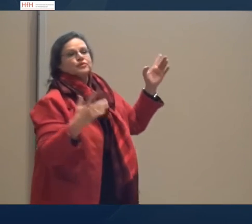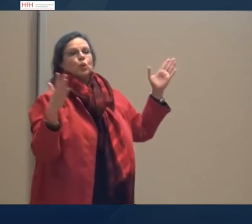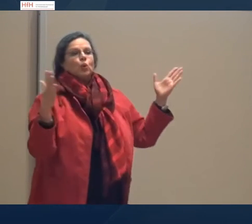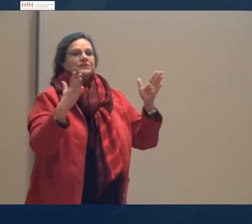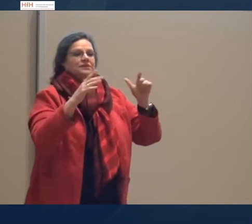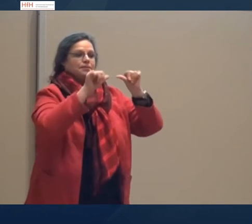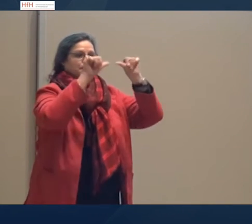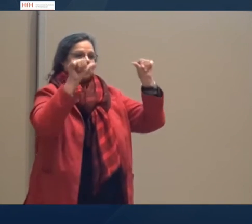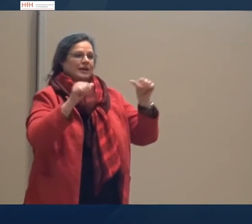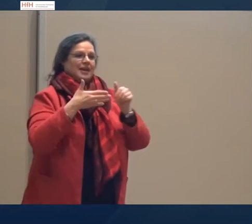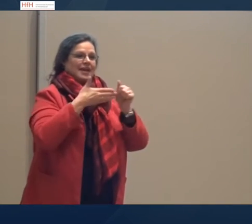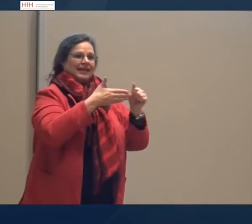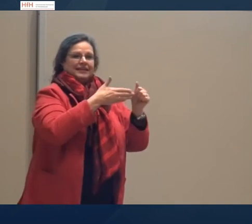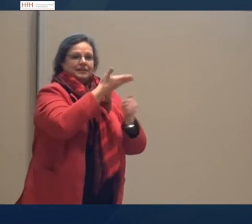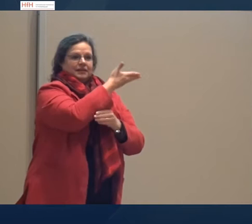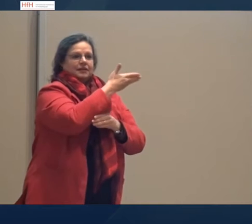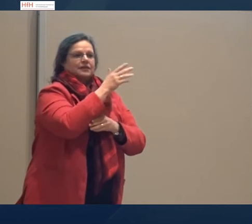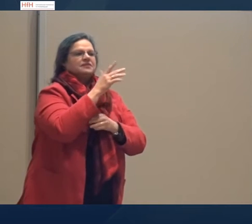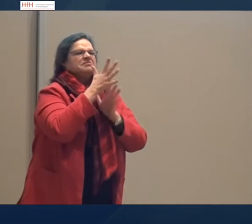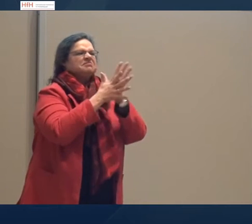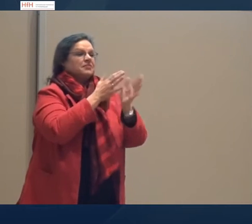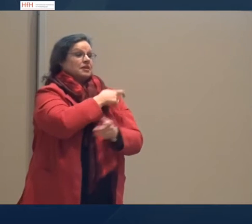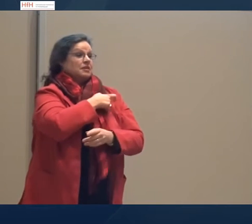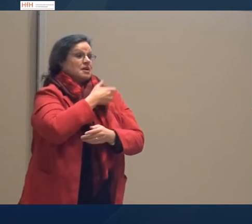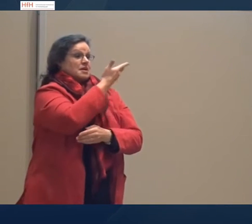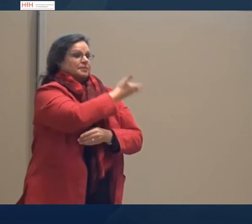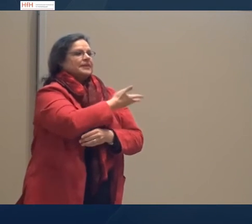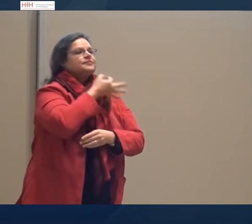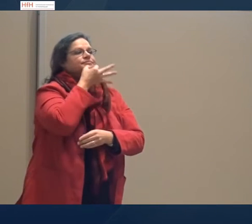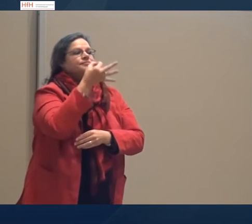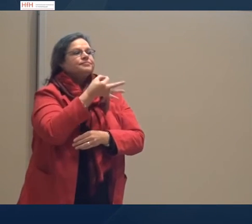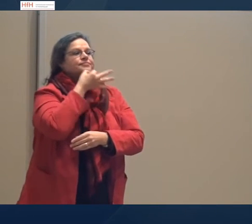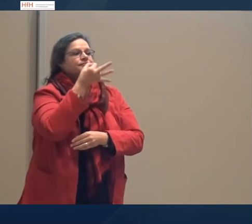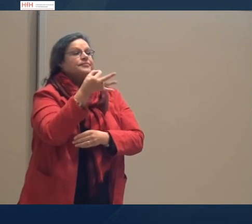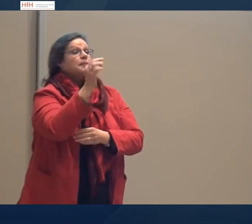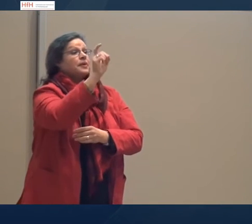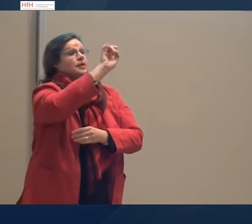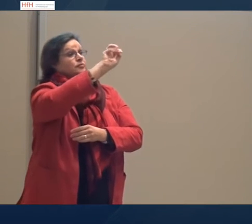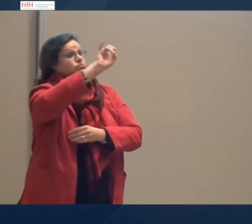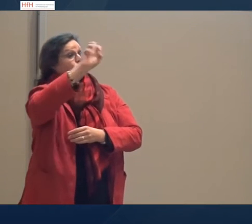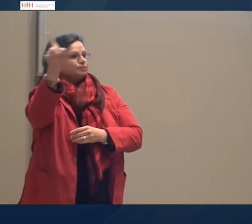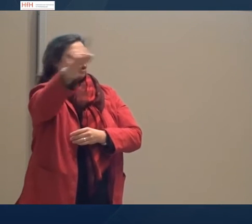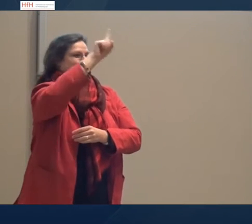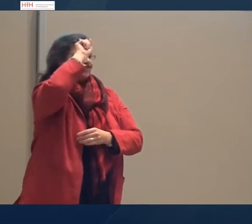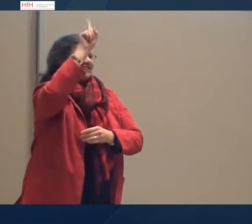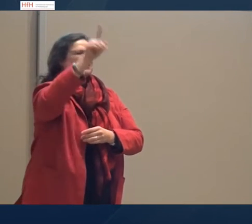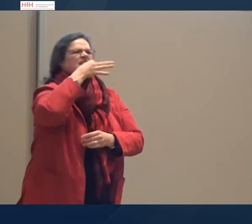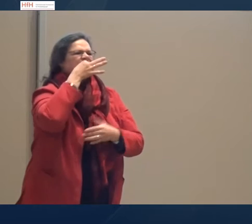Jetzt wird der Projektleiter Dr. Jörg Keller, viele